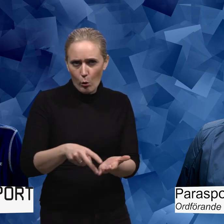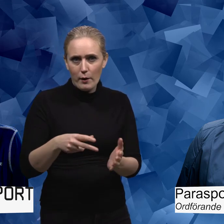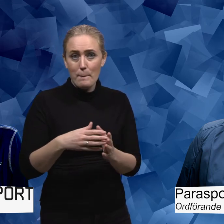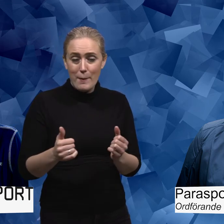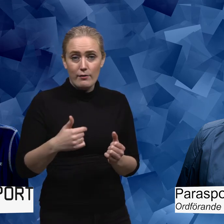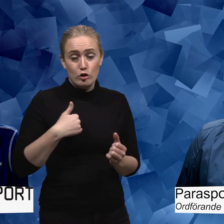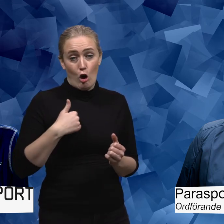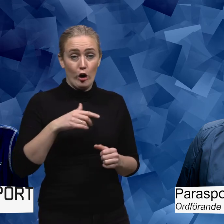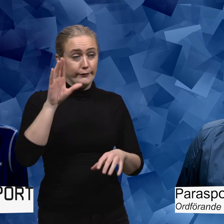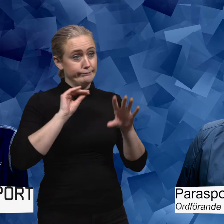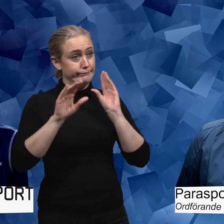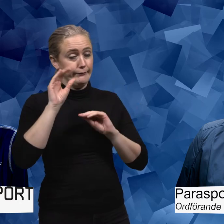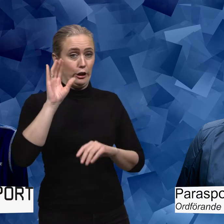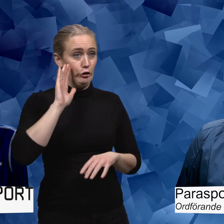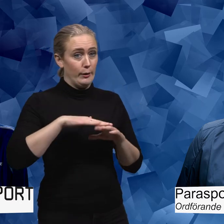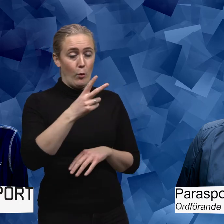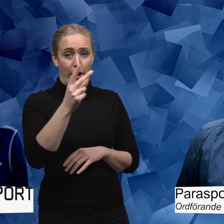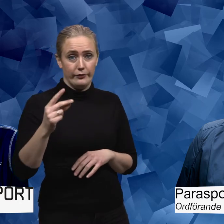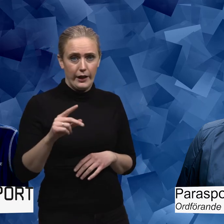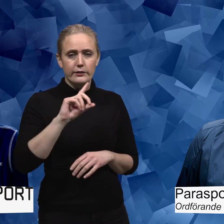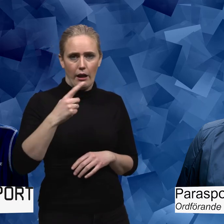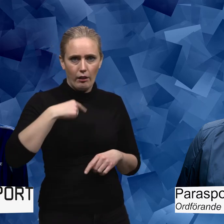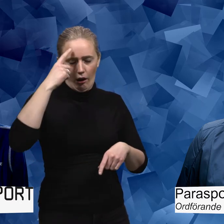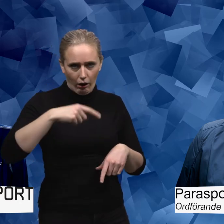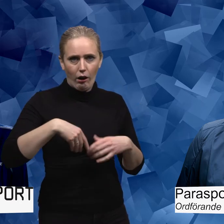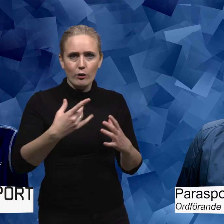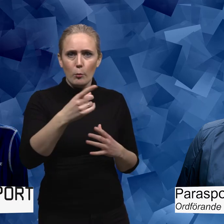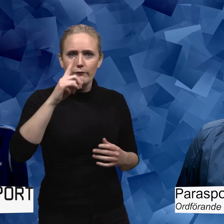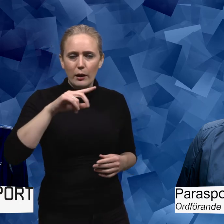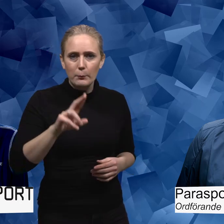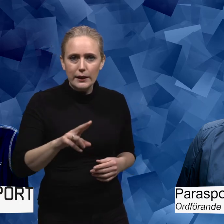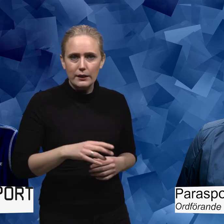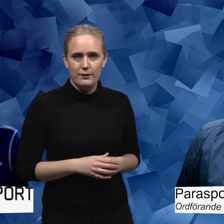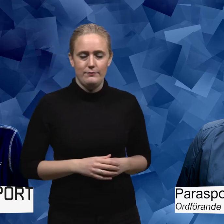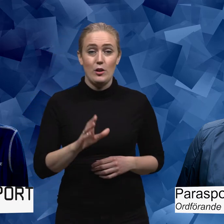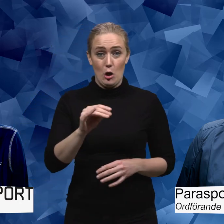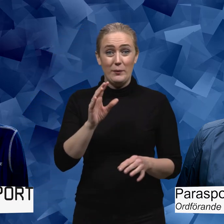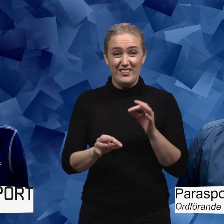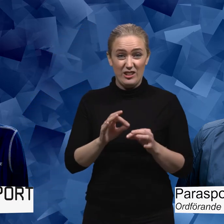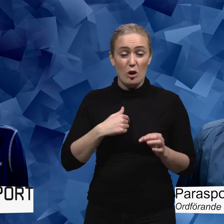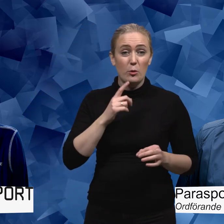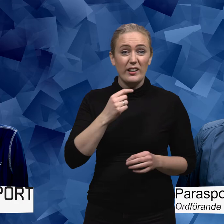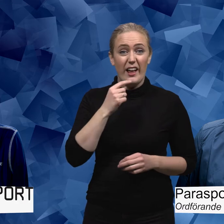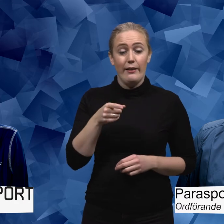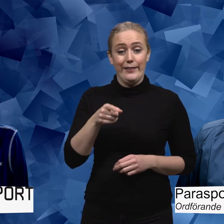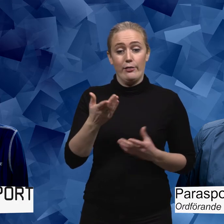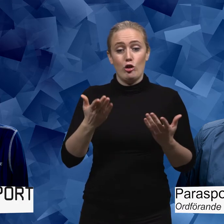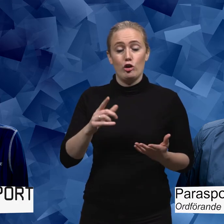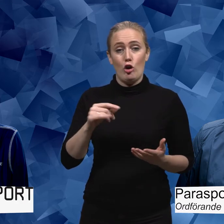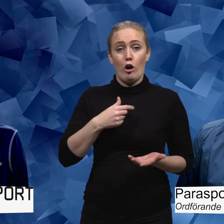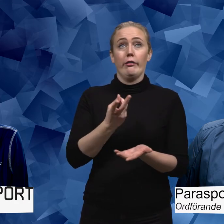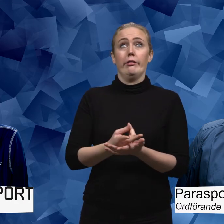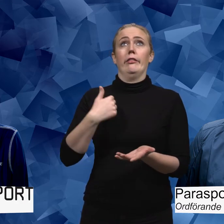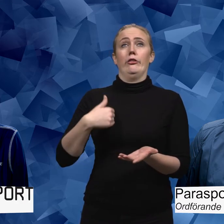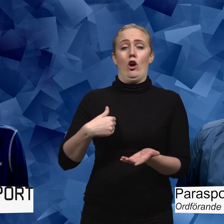tid att genomskåda att omgivningen hade fel. Ja men och sen tänker jag så här att jag brukar säga det ibland att den dagen jag lägger mig med min näsan i